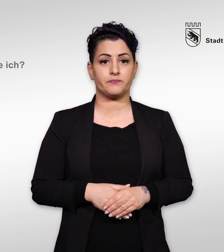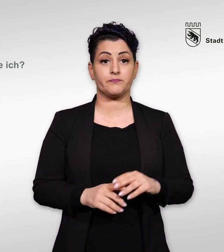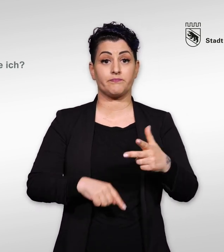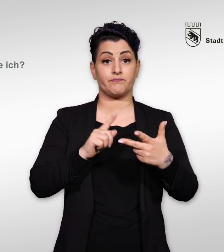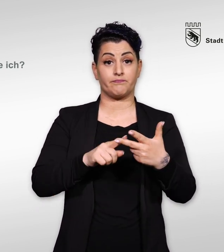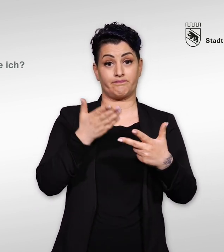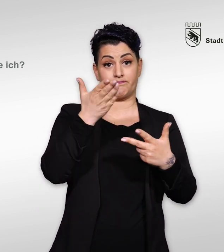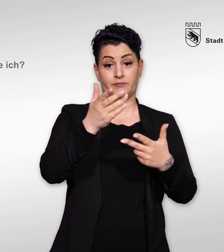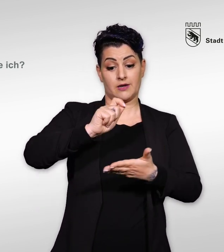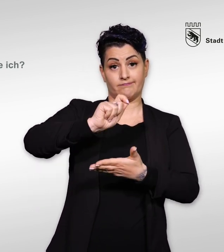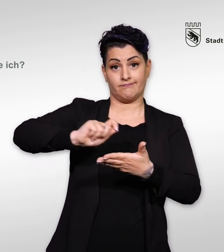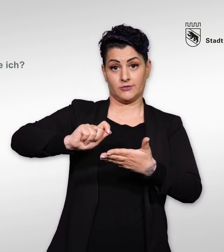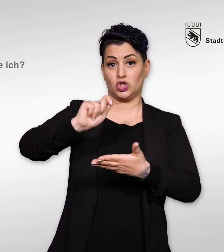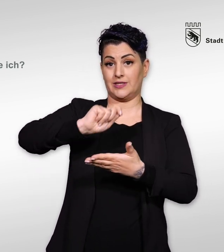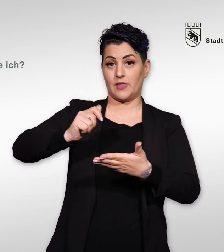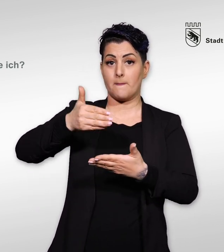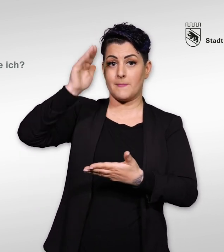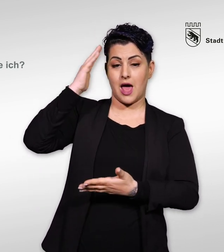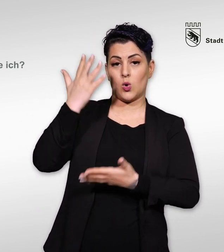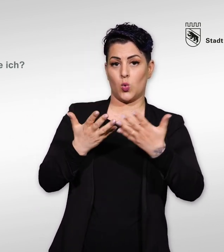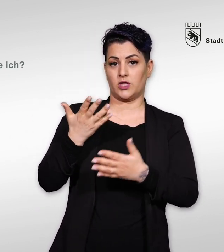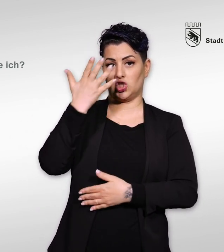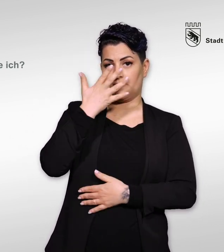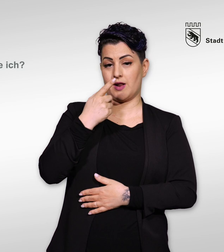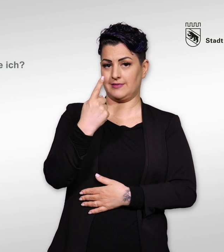Schreiben Sie von Hand mit einem blauen oder schwarzen Stift.